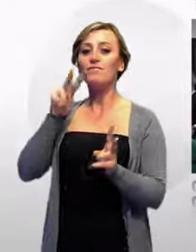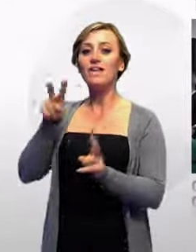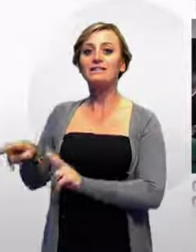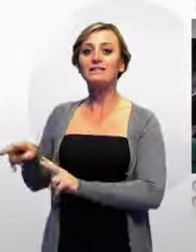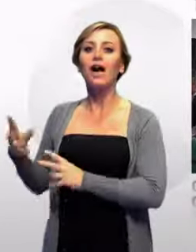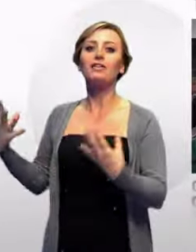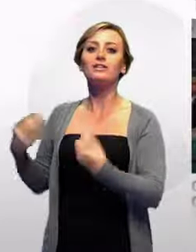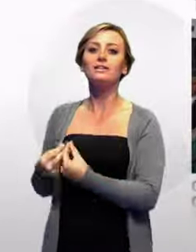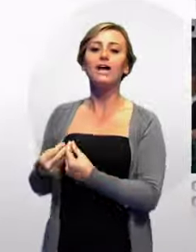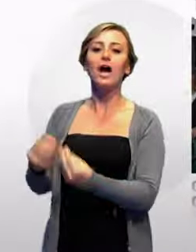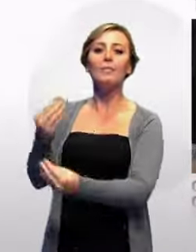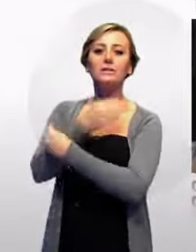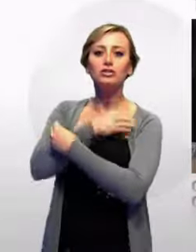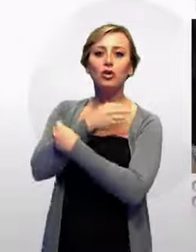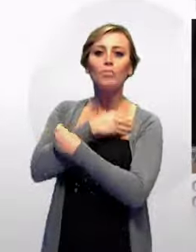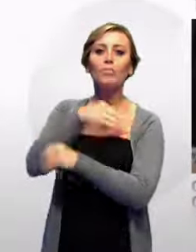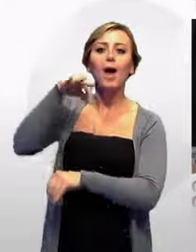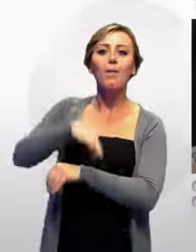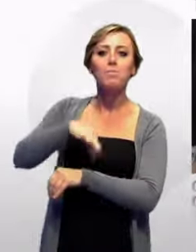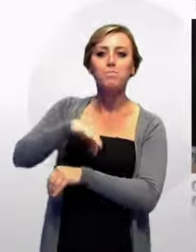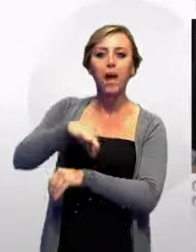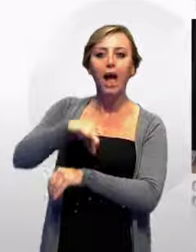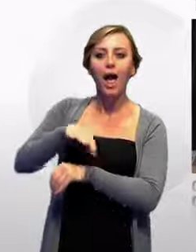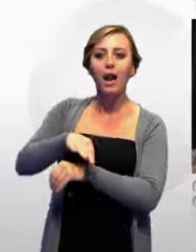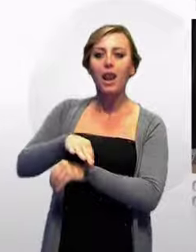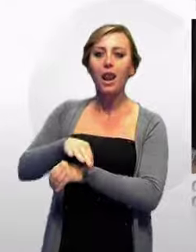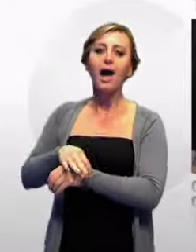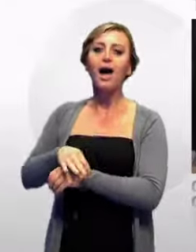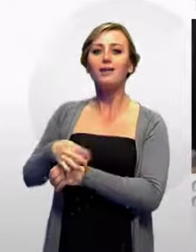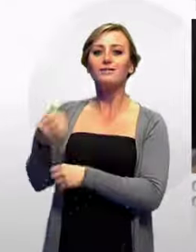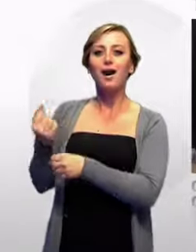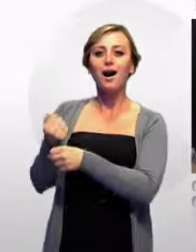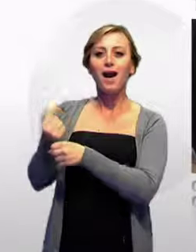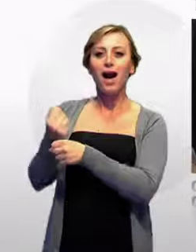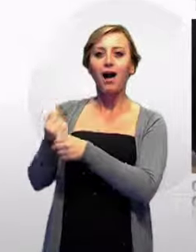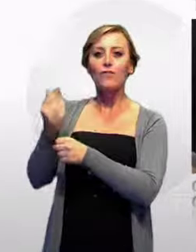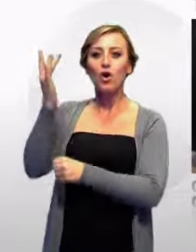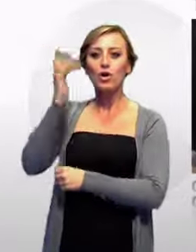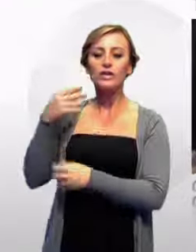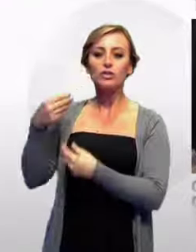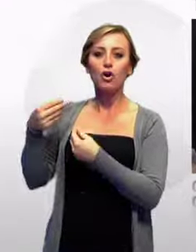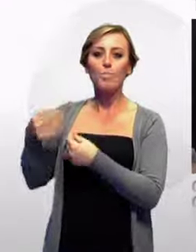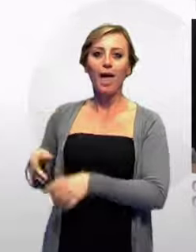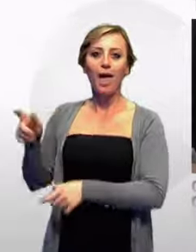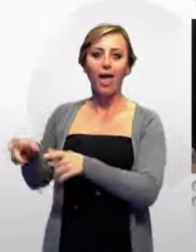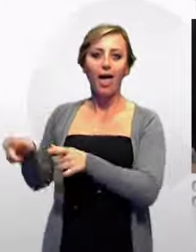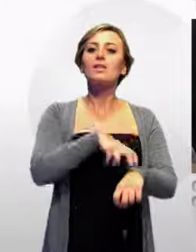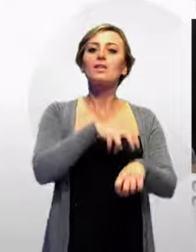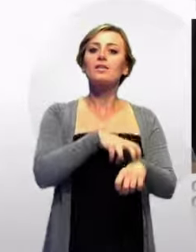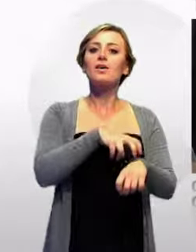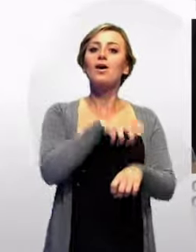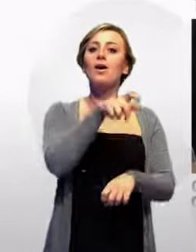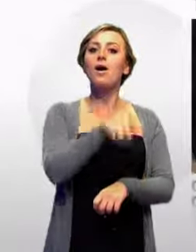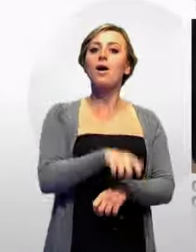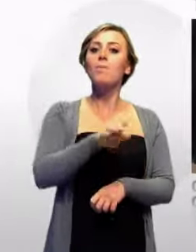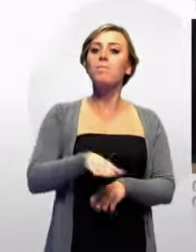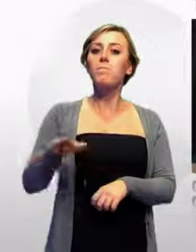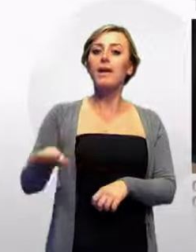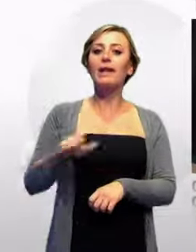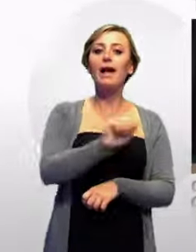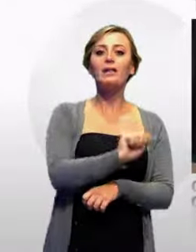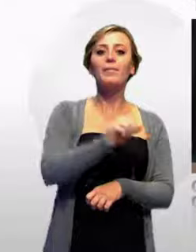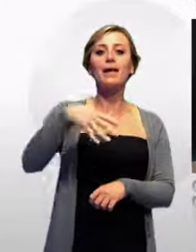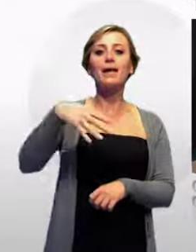ha evidenziato che a Taranto c'è una strage di bambini a causa dell'inquinamento. L'Arcivescovo ha parlato di speranza e